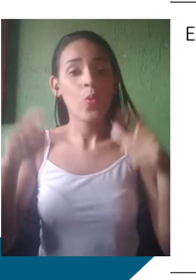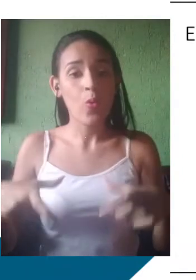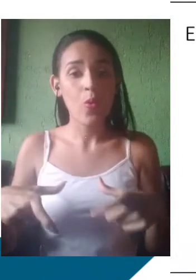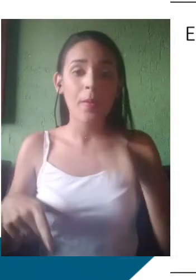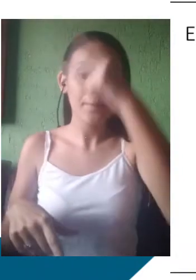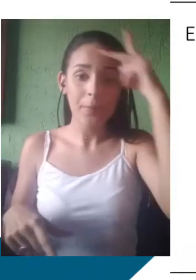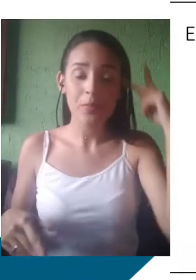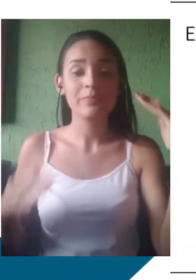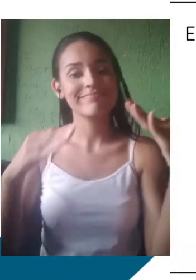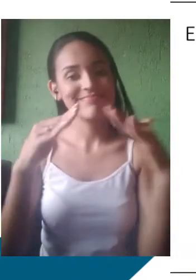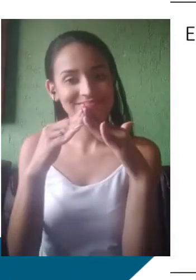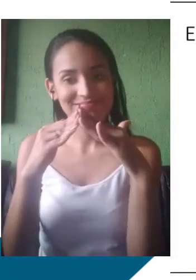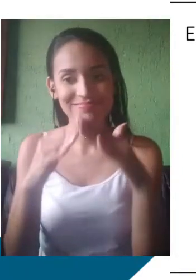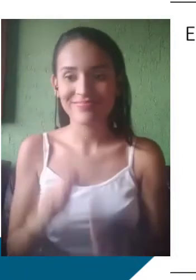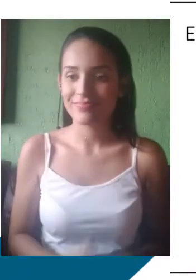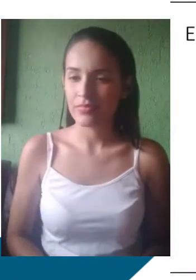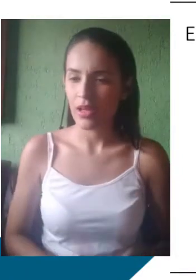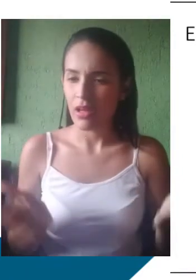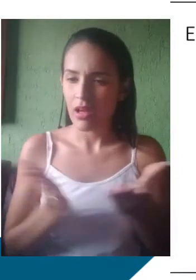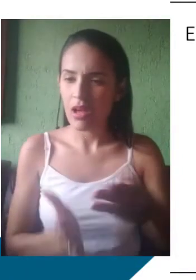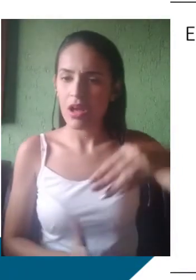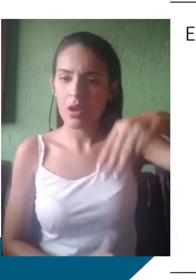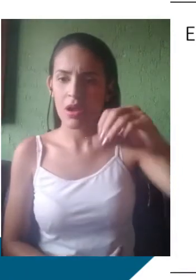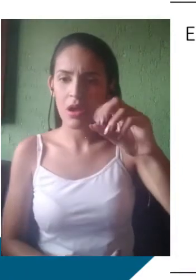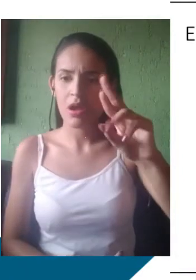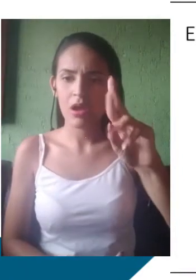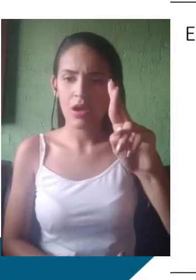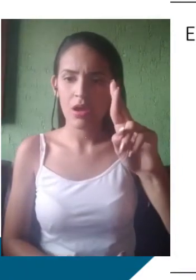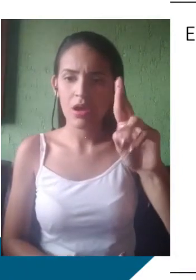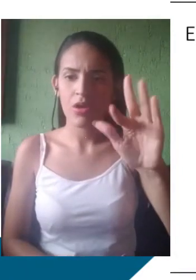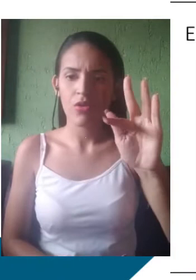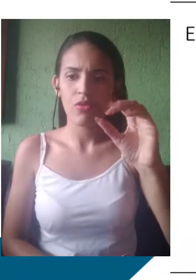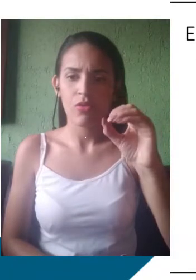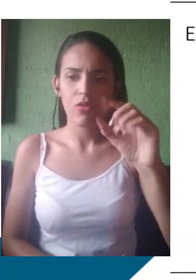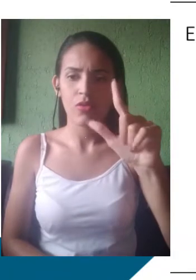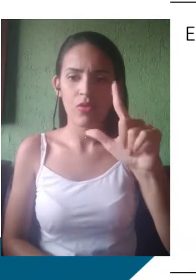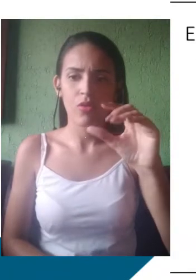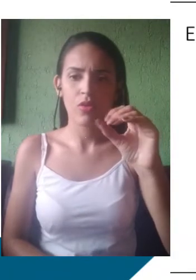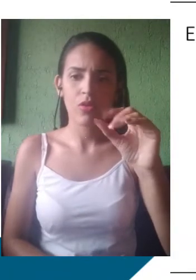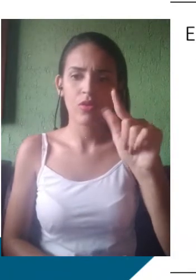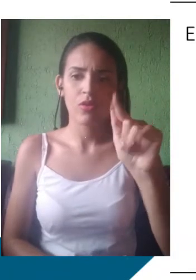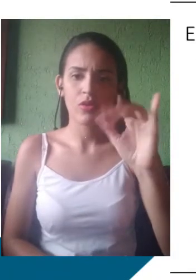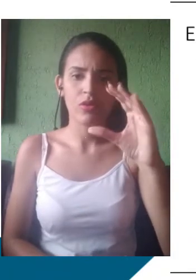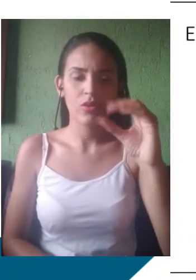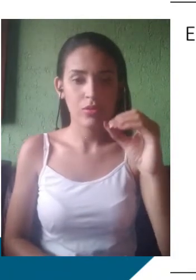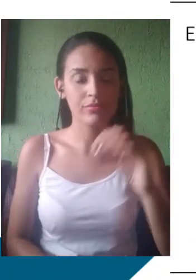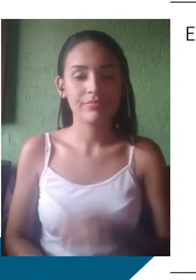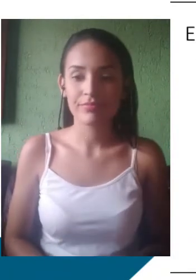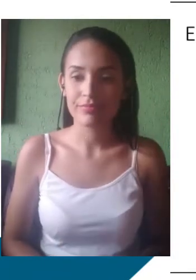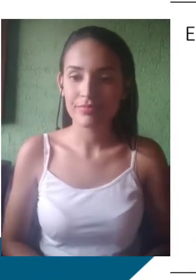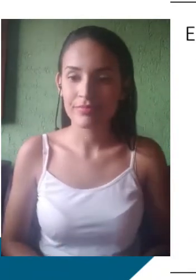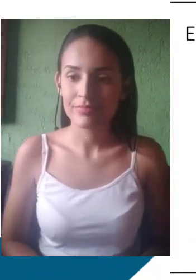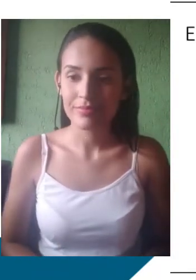revela, né? A localidade que essa pessoa pertence. No aspecto morfológico. Olha lá. Abóbora, né? Verso gerimum.